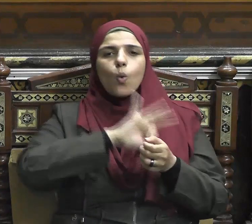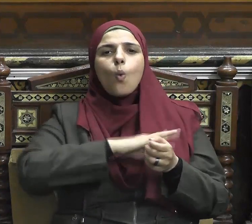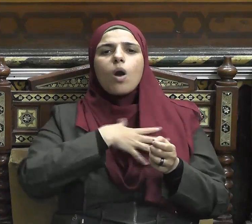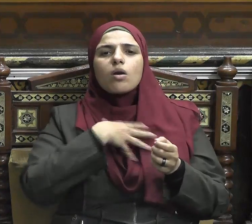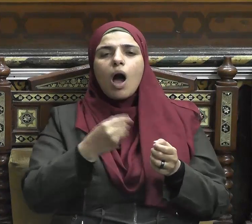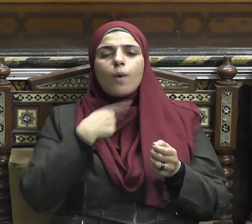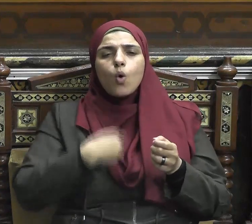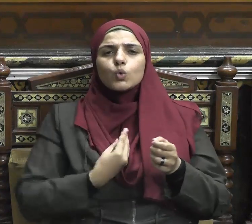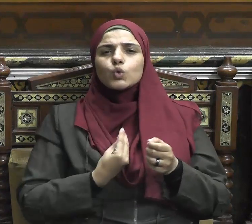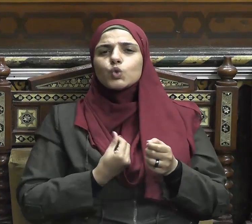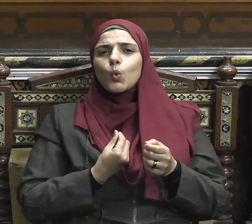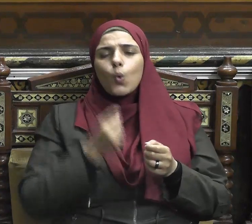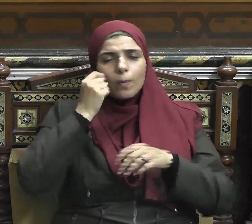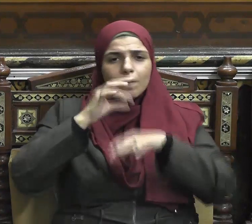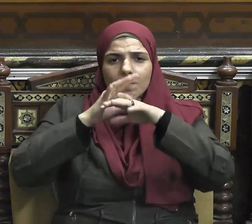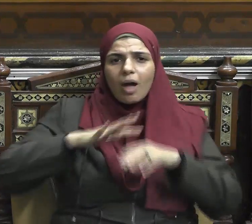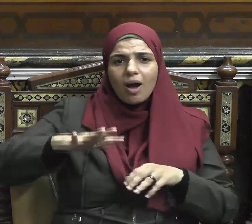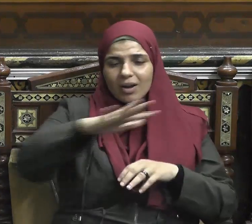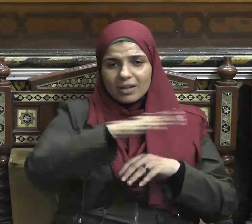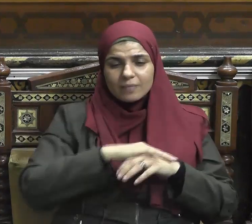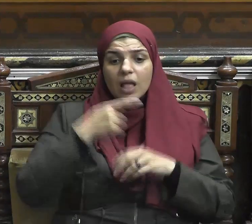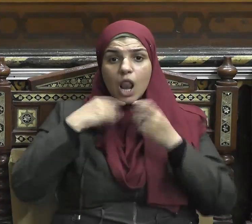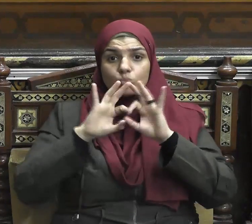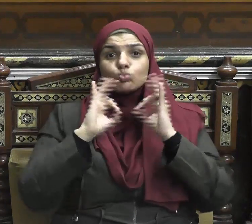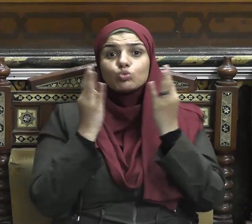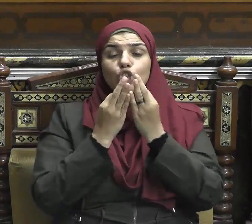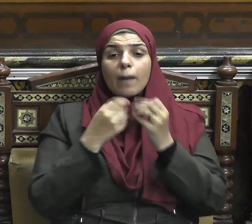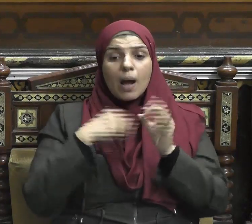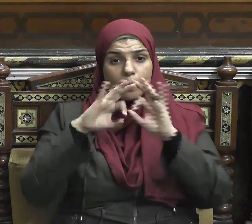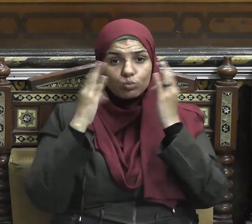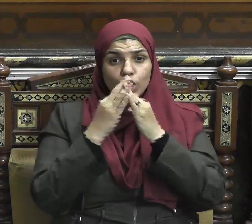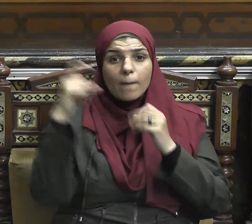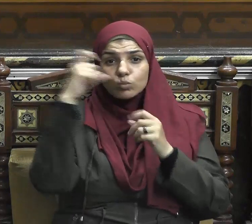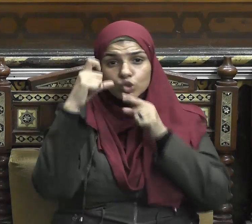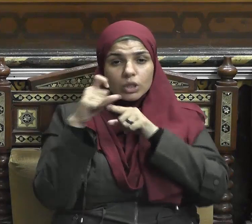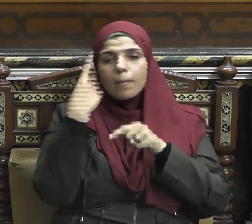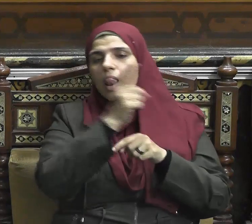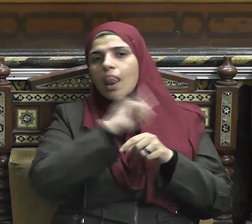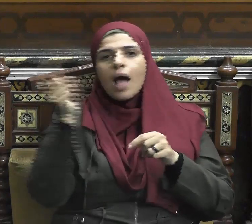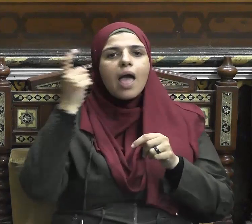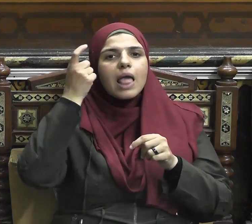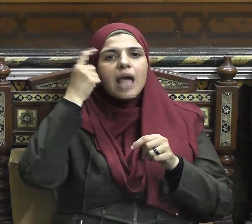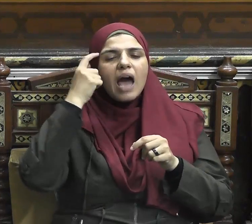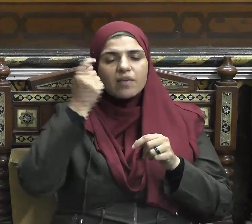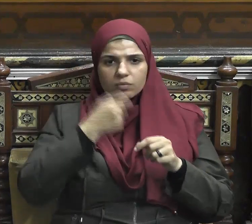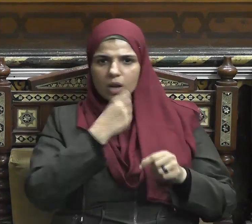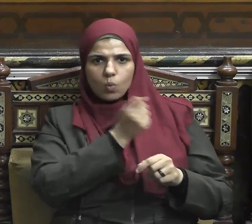النفس من التعلق بالماديات حتى يدرك الإنسان أن